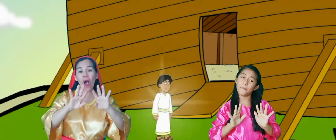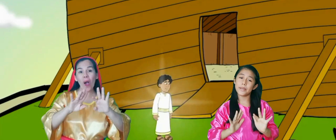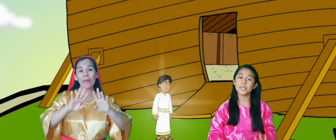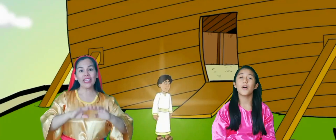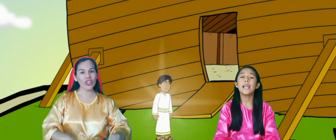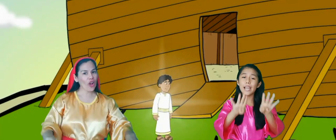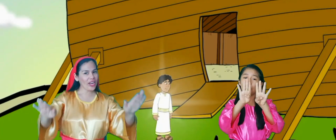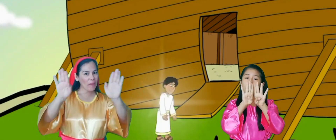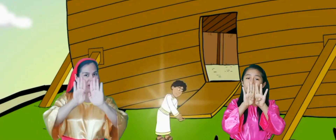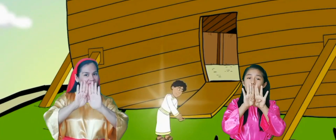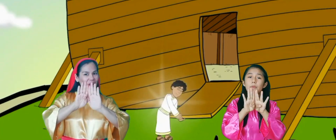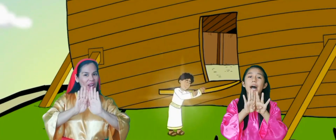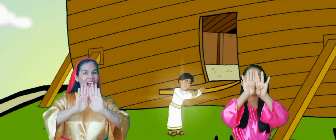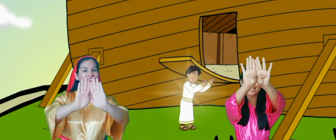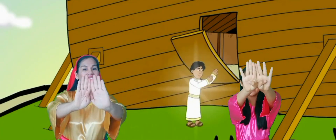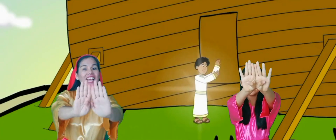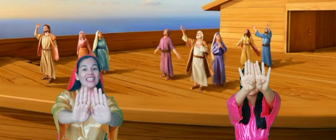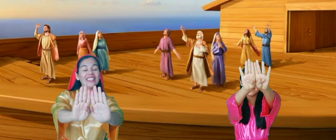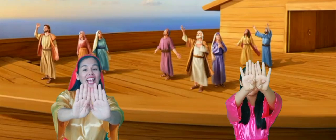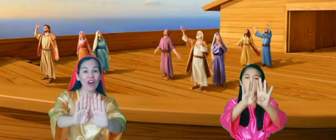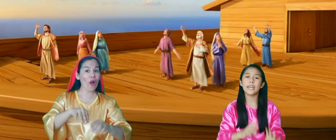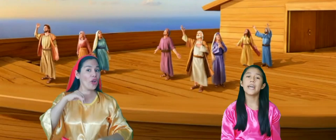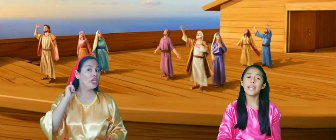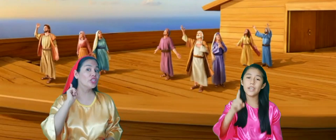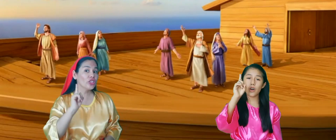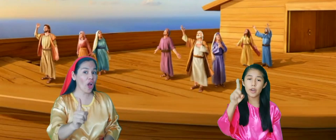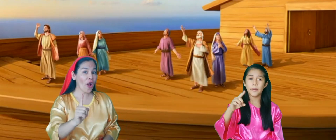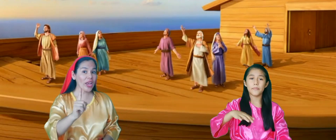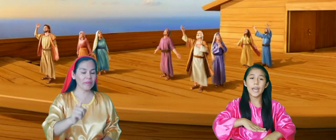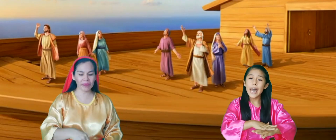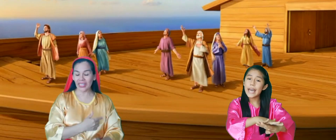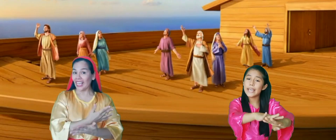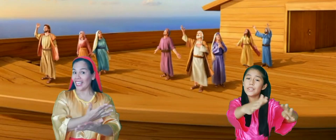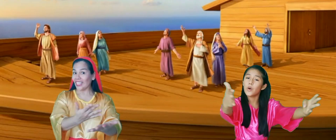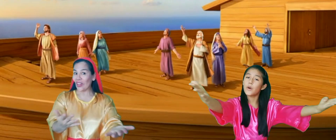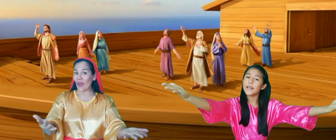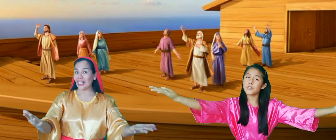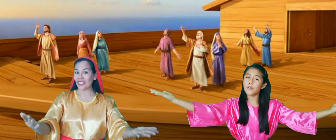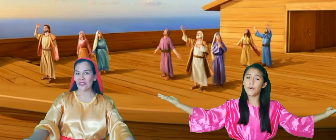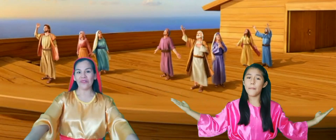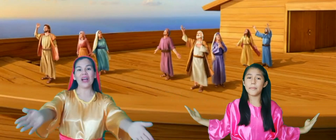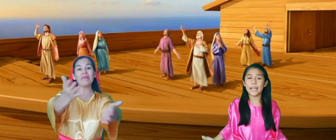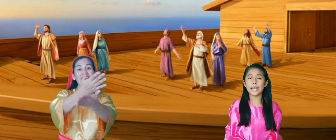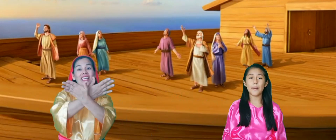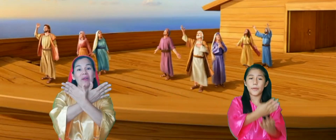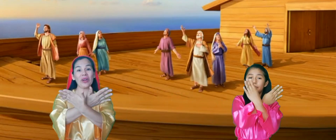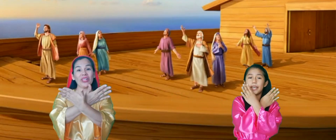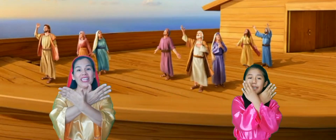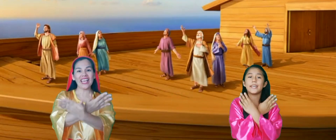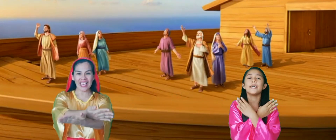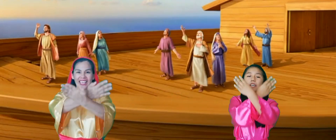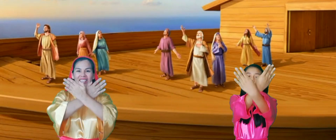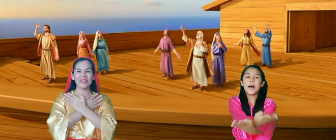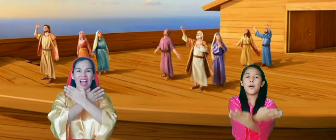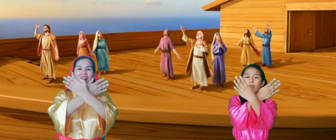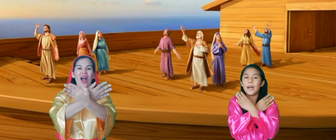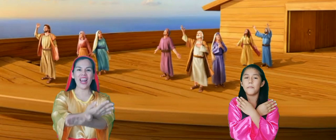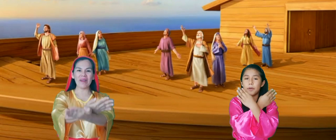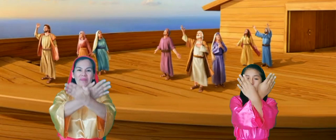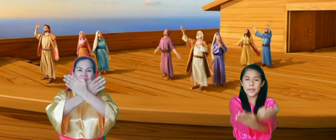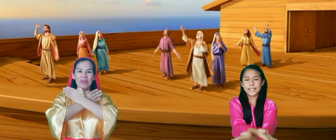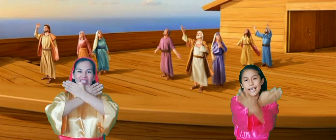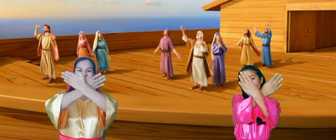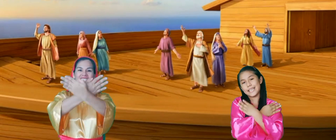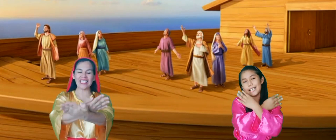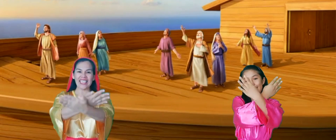comenzó y la puerta a un ángel ya cerró y Noé y toda su familia protegidos bajo